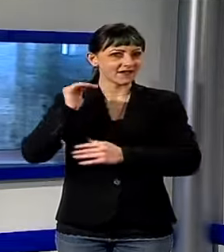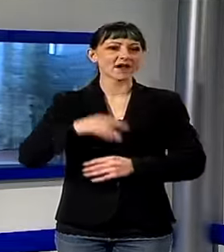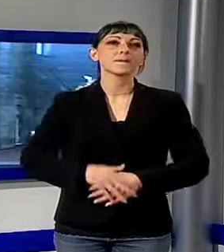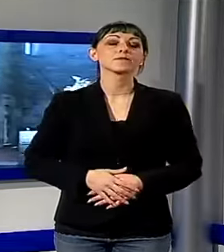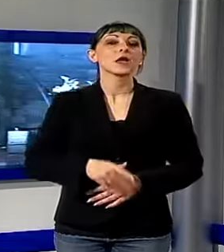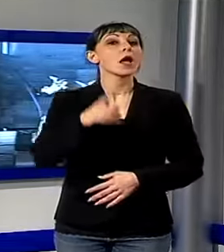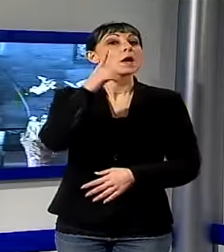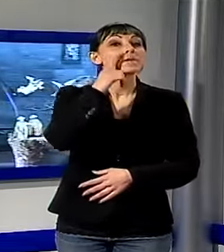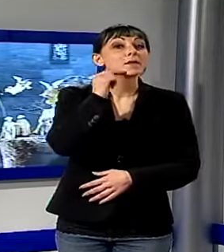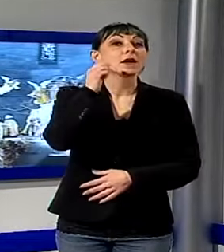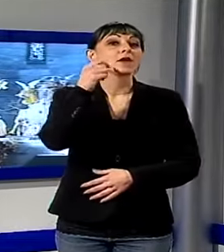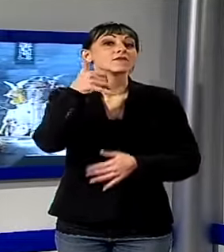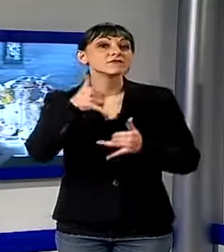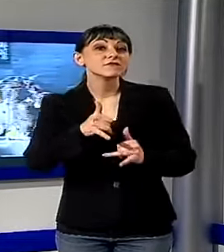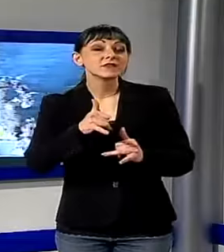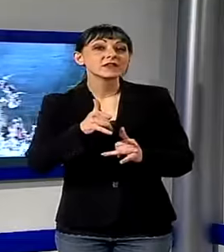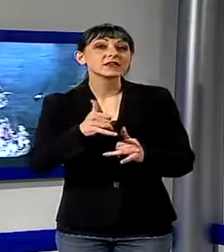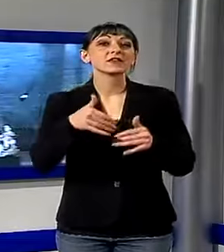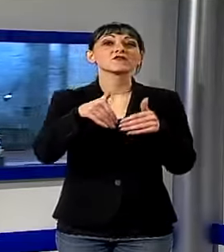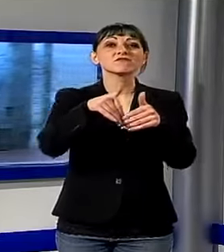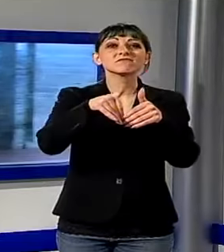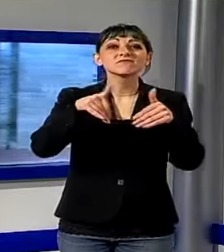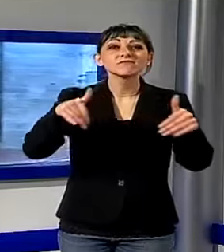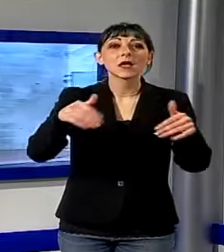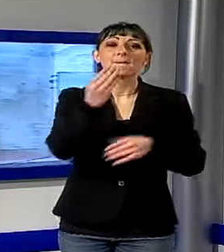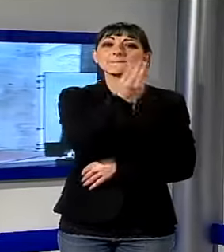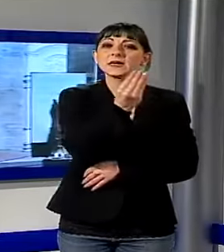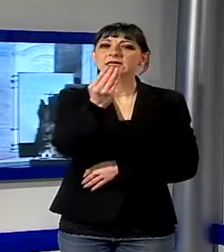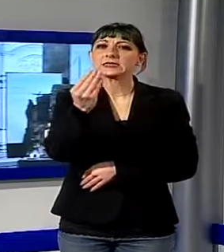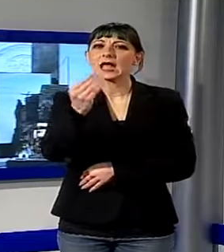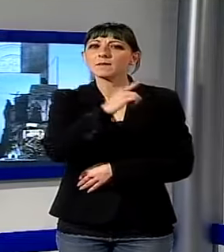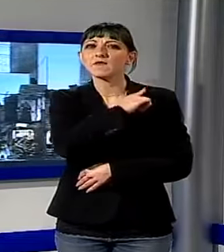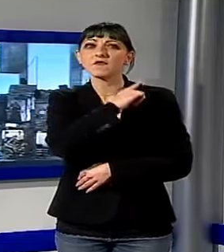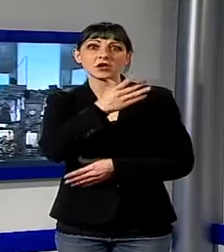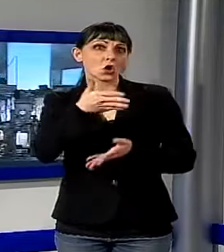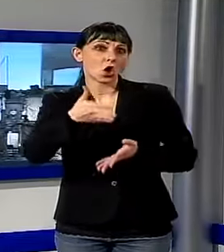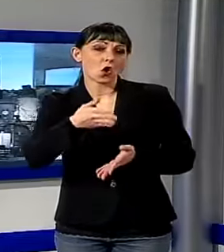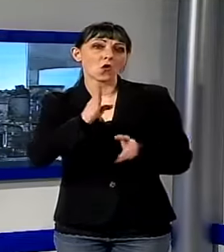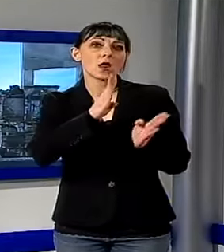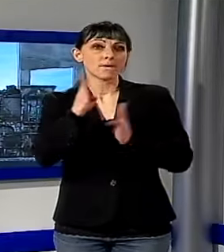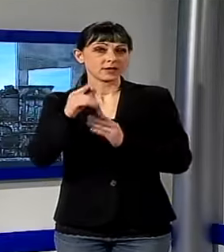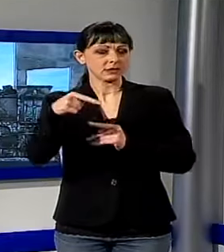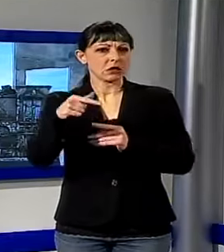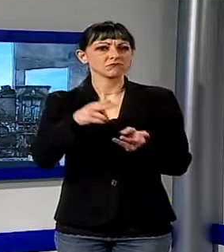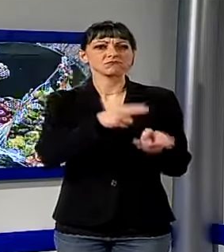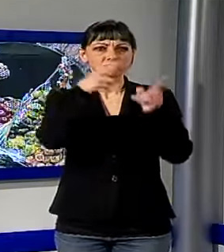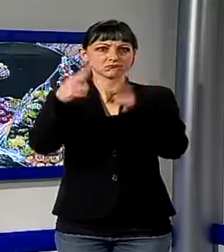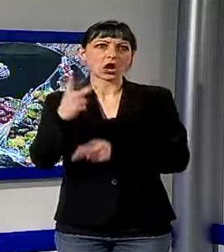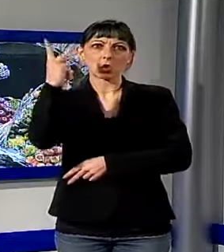figlio hanno esposto il loro presepe in provincia di Pisa negli scorsi dieci anni dopo il trasferimento a Lucca la proposta di riproporre anche nella nostra